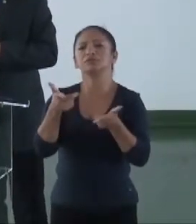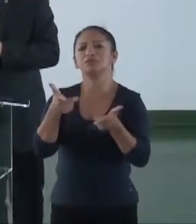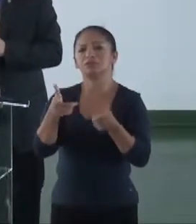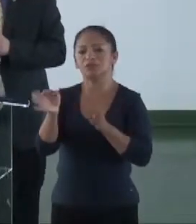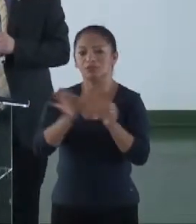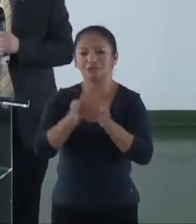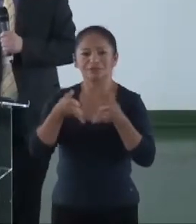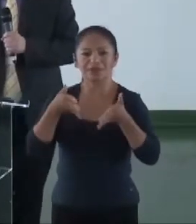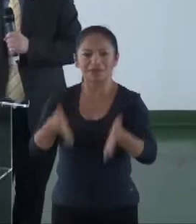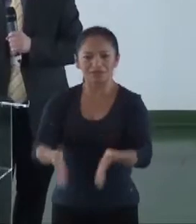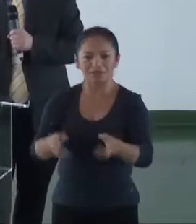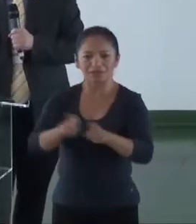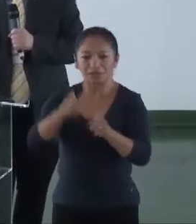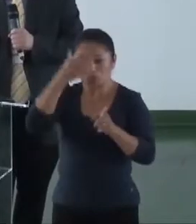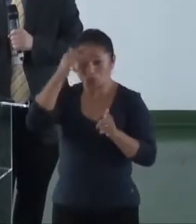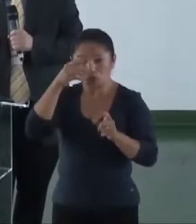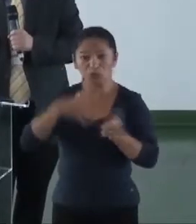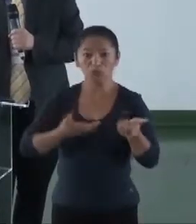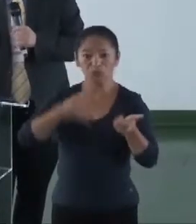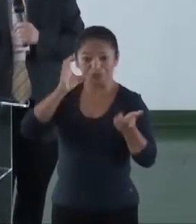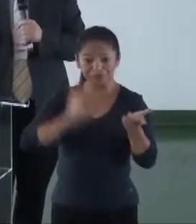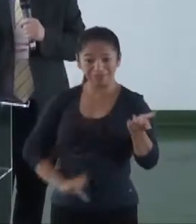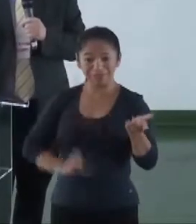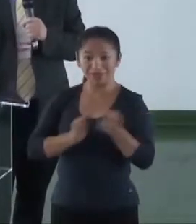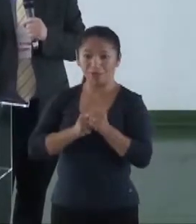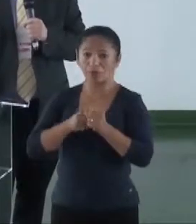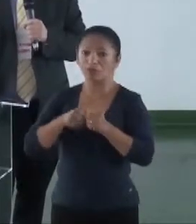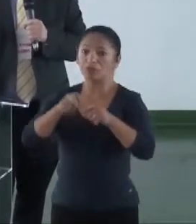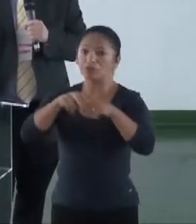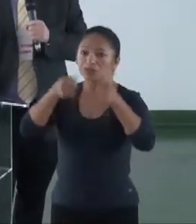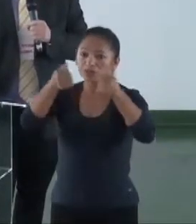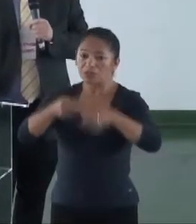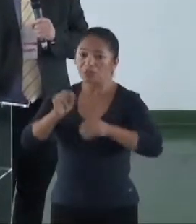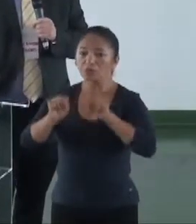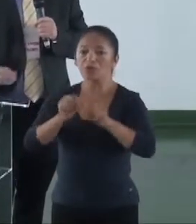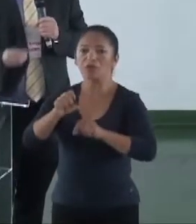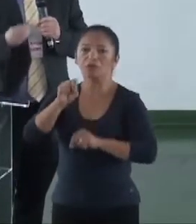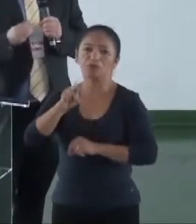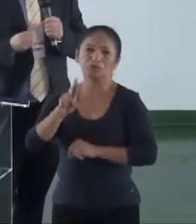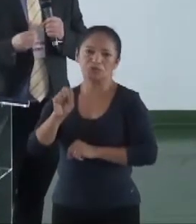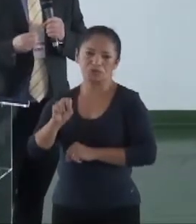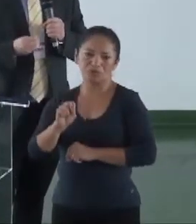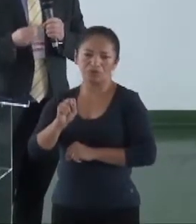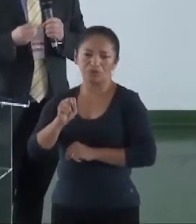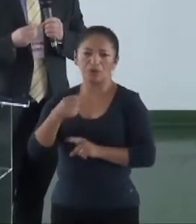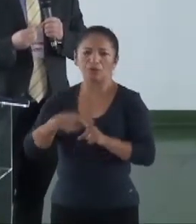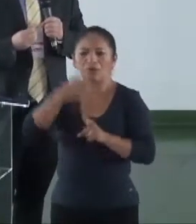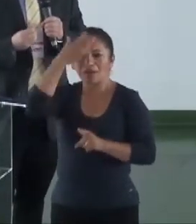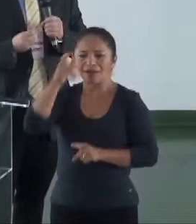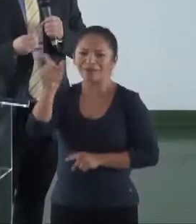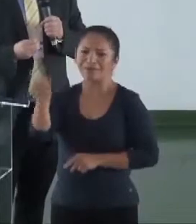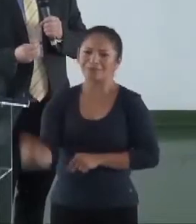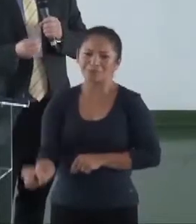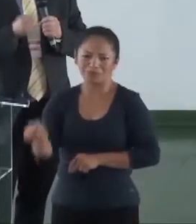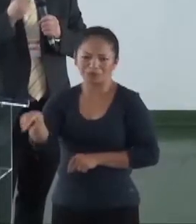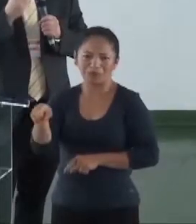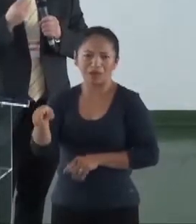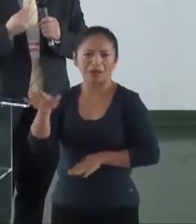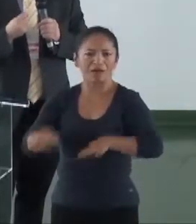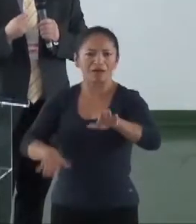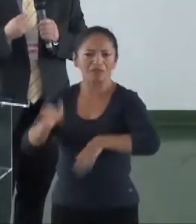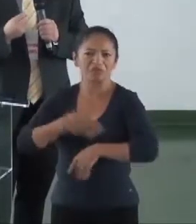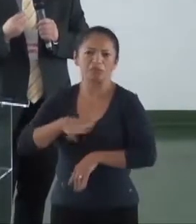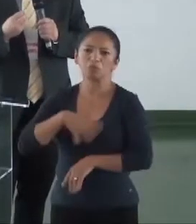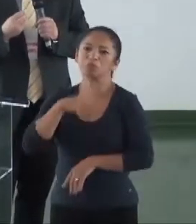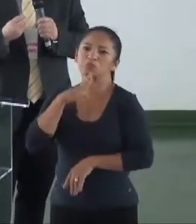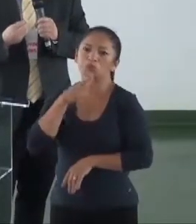participação do cidadão a respeito do SUS. O é esse pertencimento? O cidadão, muitas vezes, ele não sabe o que